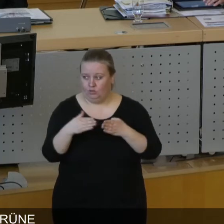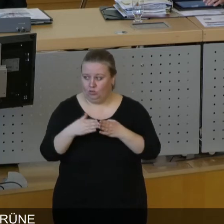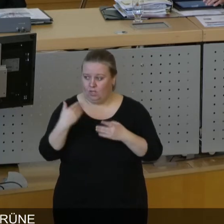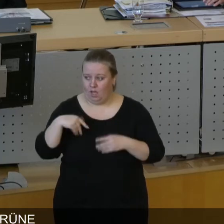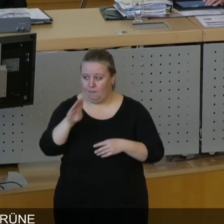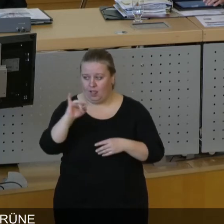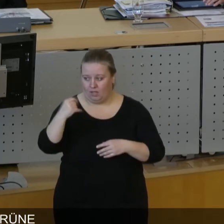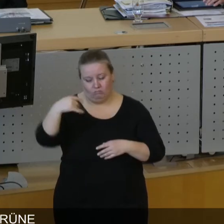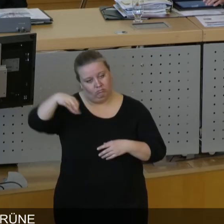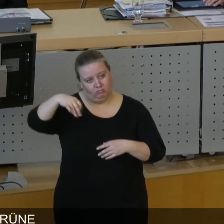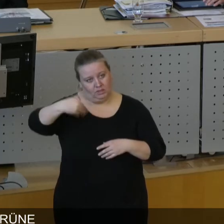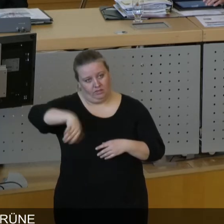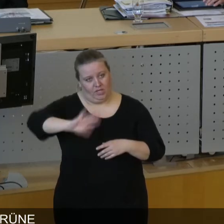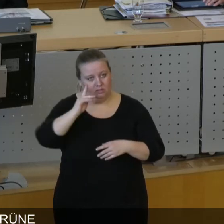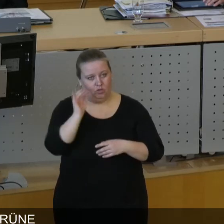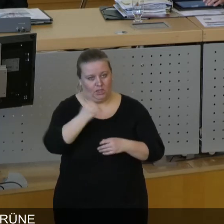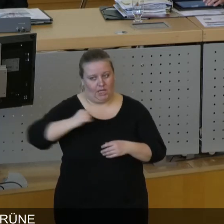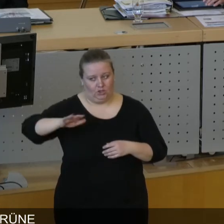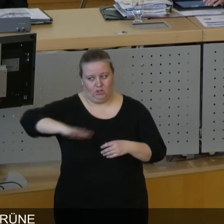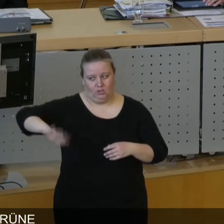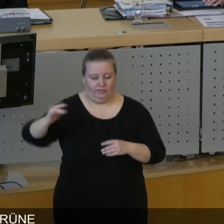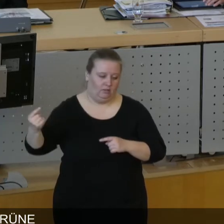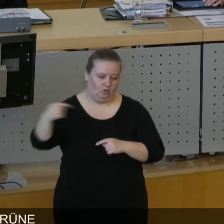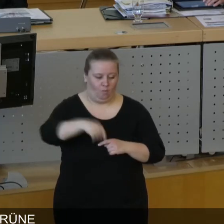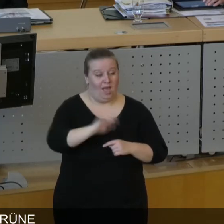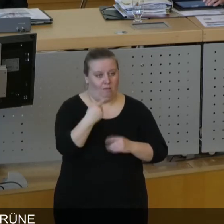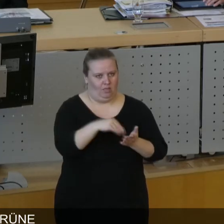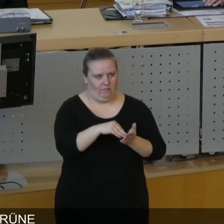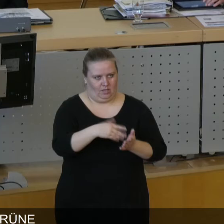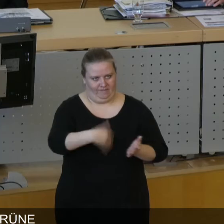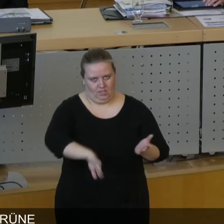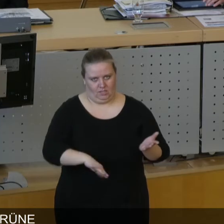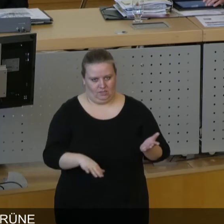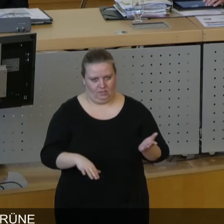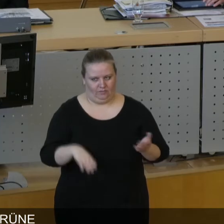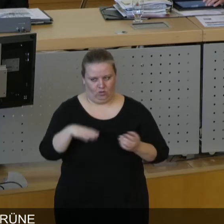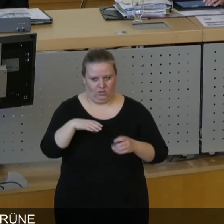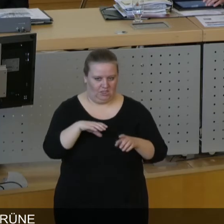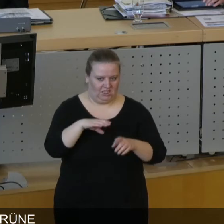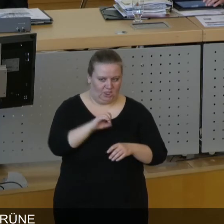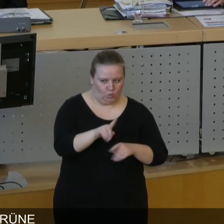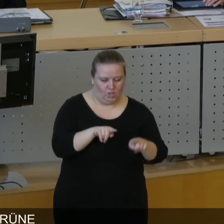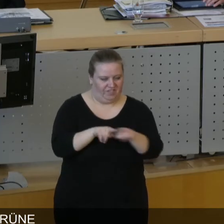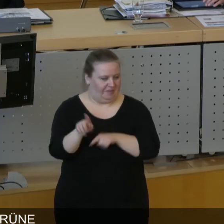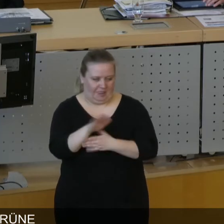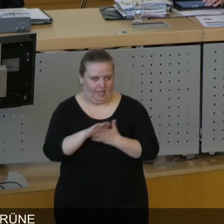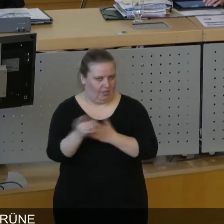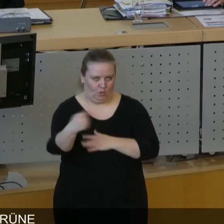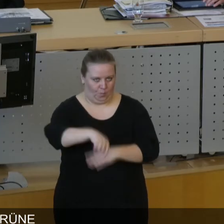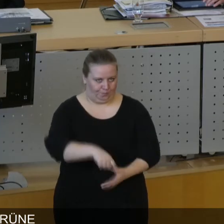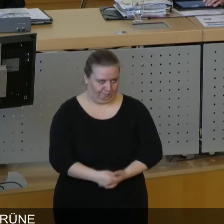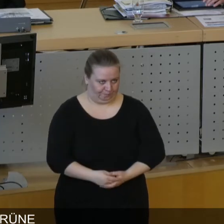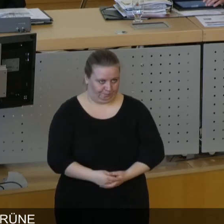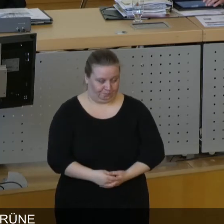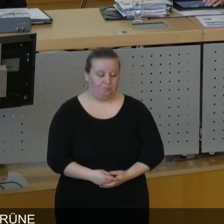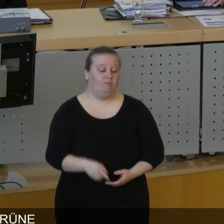Herr Gilke war der Einzige von der rechten Seite des Hauses, Wesens einmal teilgenommen hat. Von der CDU und der FDP hat man niemanden gesehen. Wir